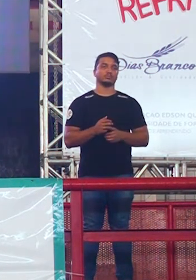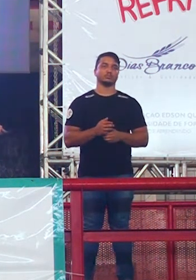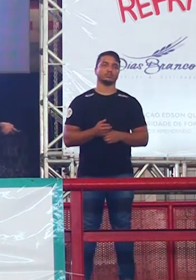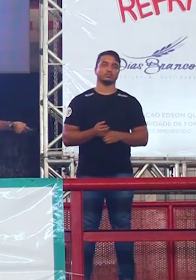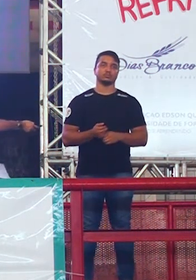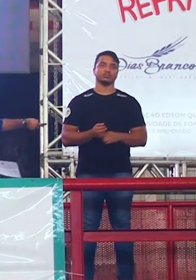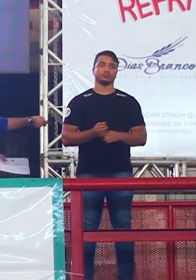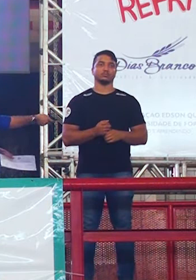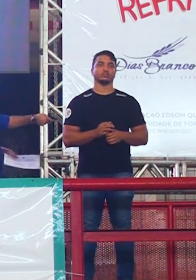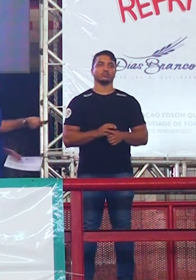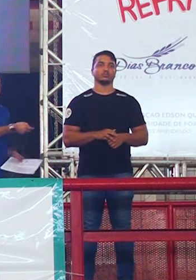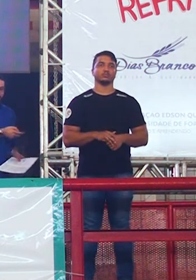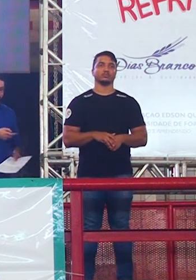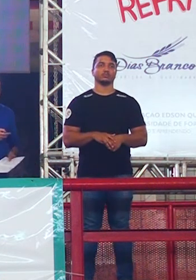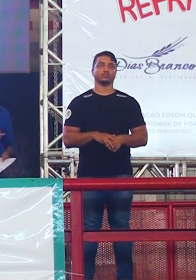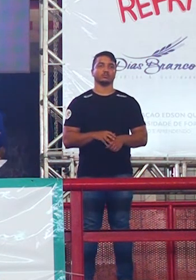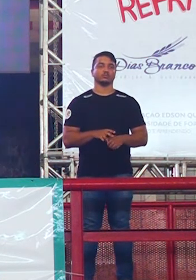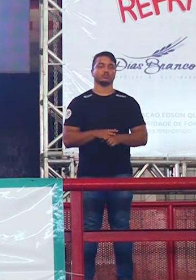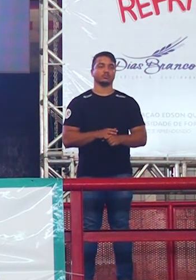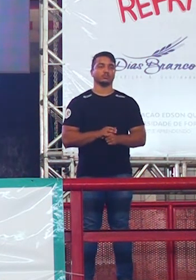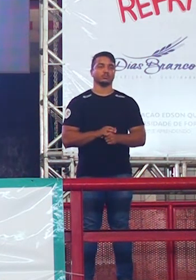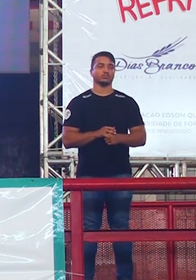Parando aí, pronto.